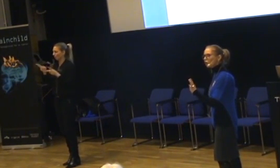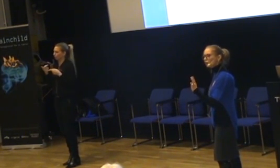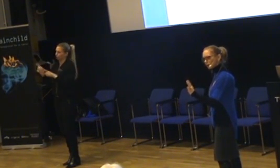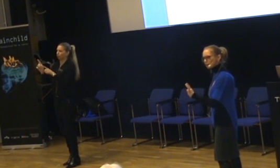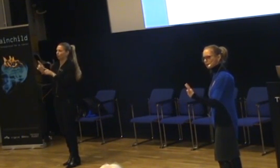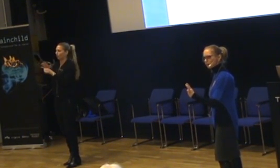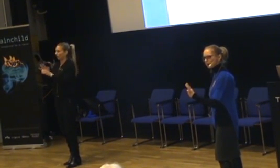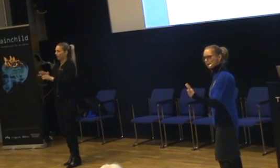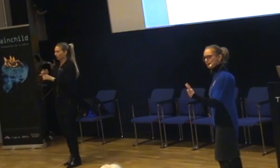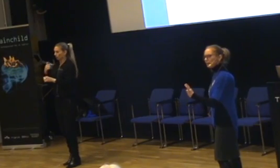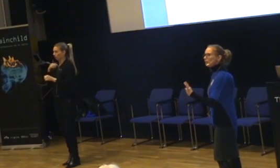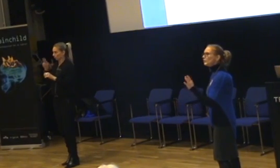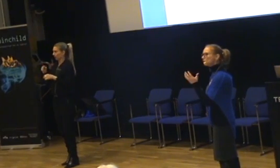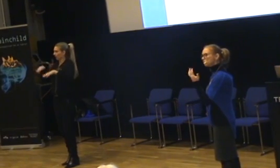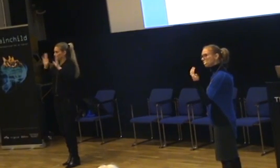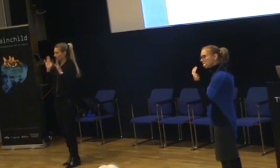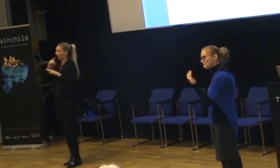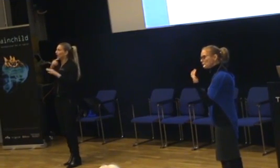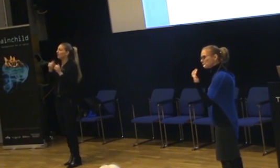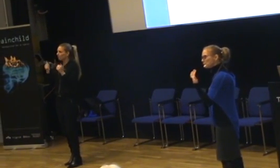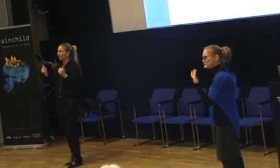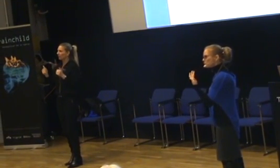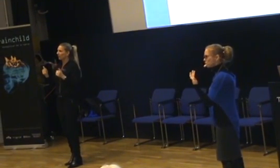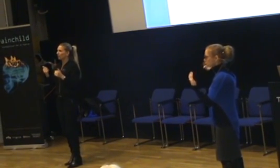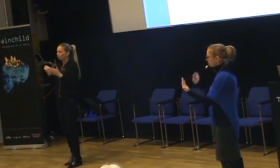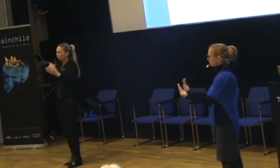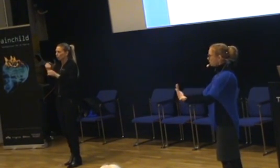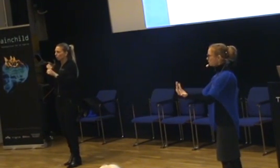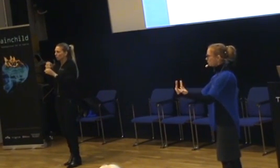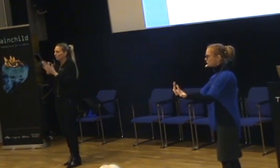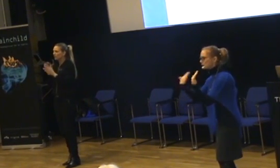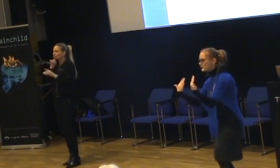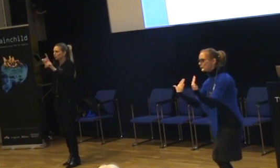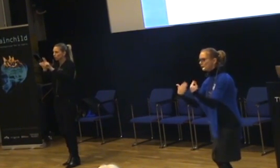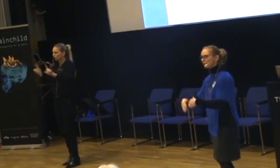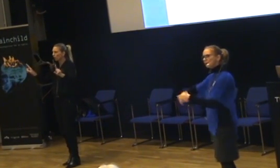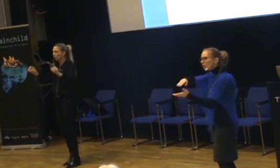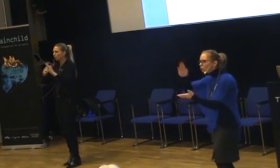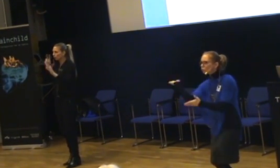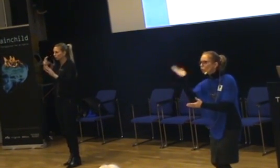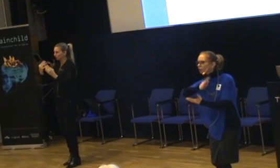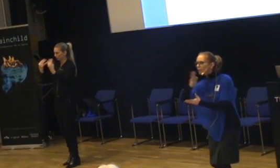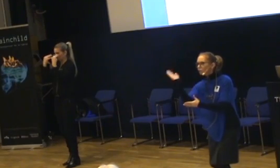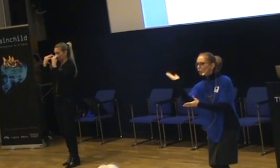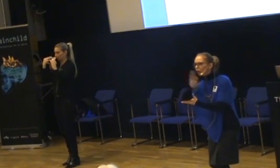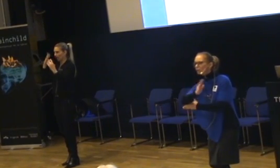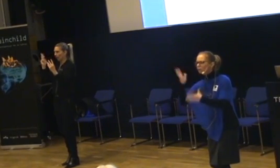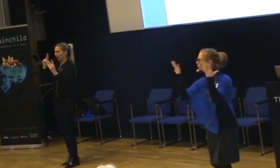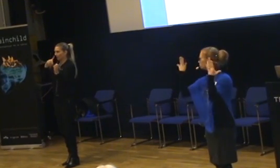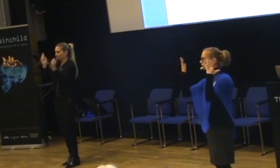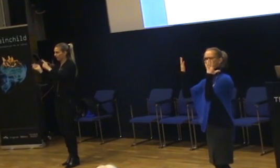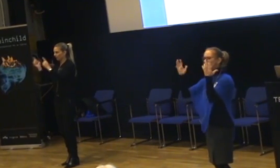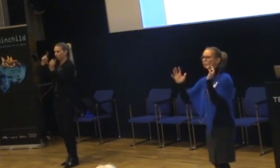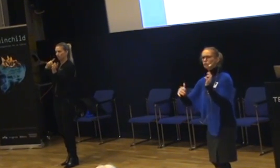skratt. För jag har full respekt för det här. Men alltså. Att det är jobbigt med ljusstake. För att det känns som att det ska sticka i avgården. Eller vindrutetorkaren som går.